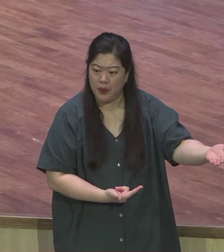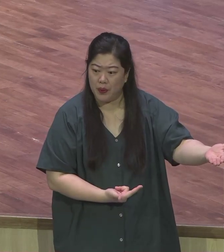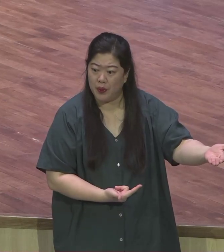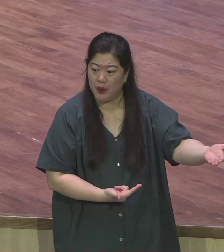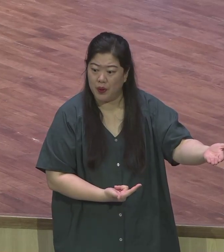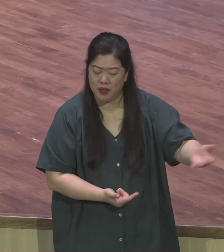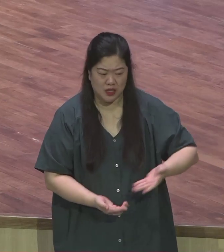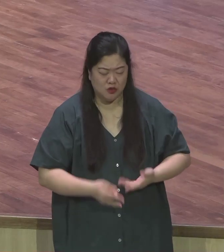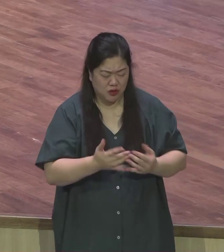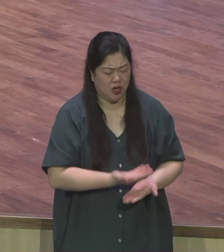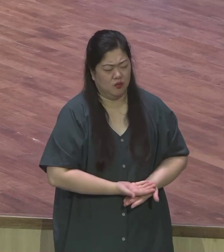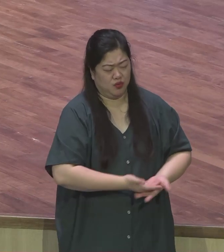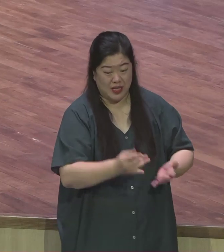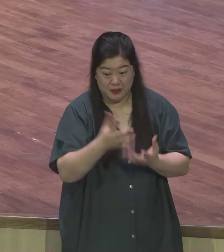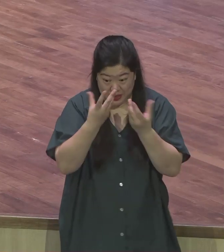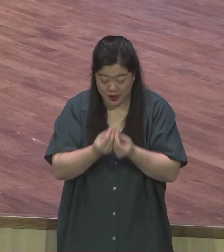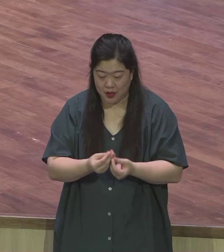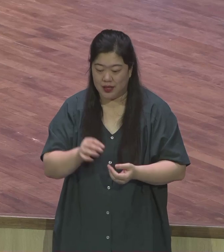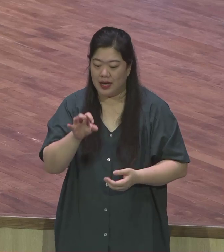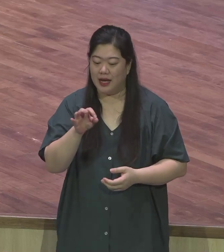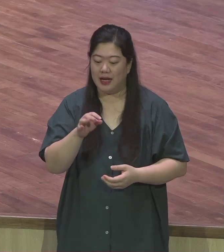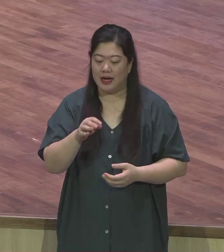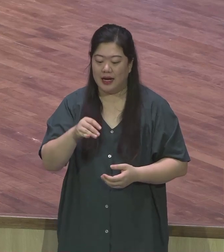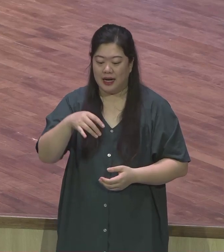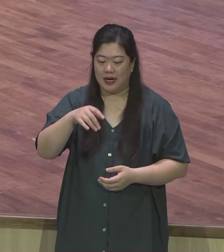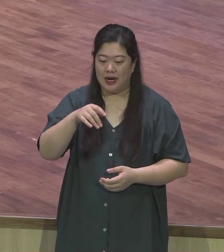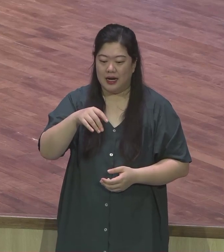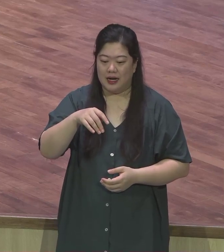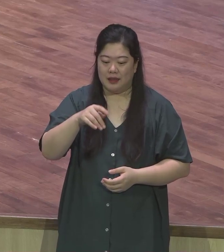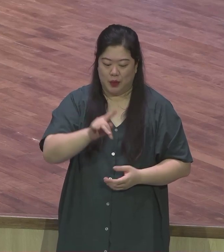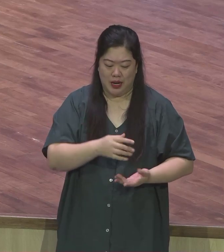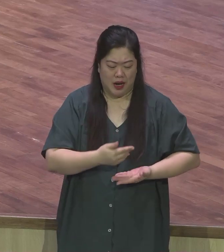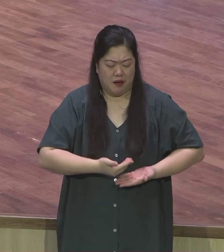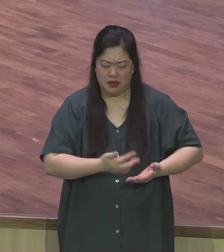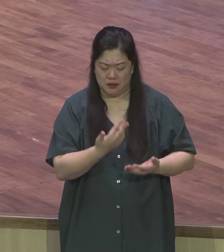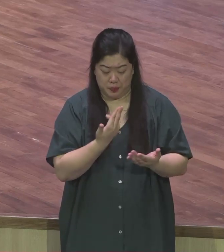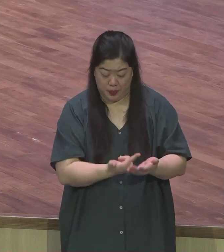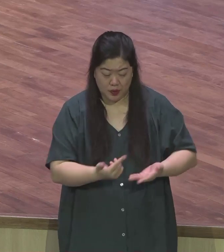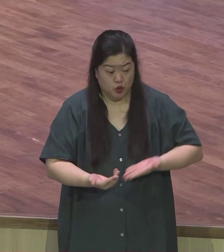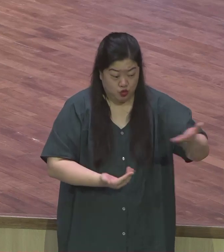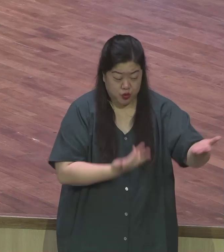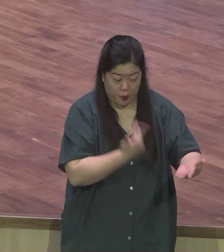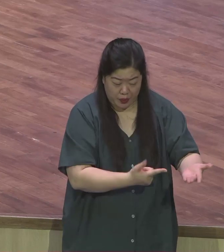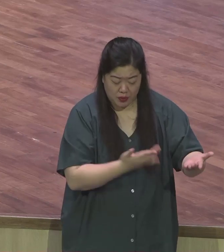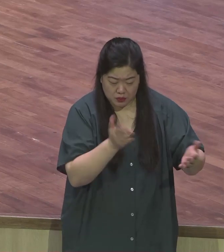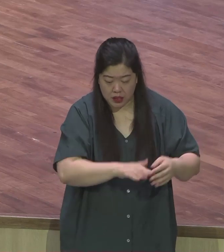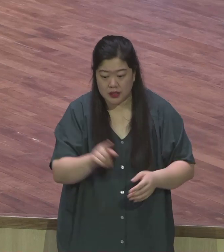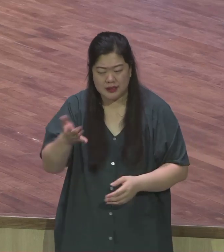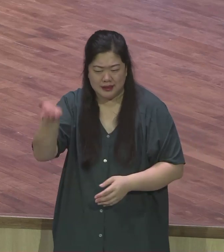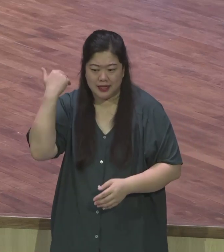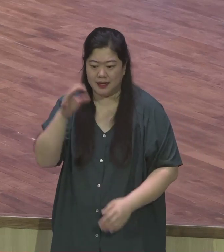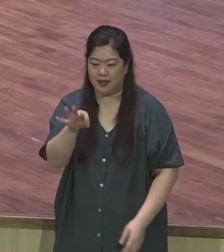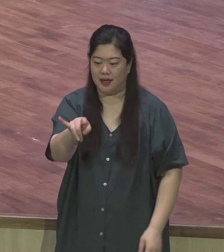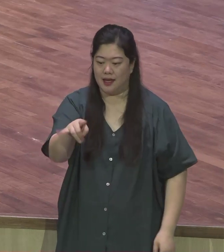남은 빵을 엘리야 선지자에게 드렸을 때 그의 통에 가루가 떨어지지 않고 그의 병에 기름이